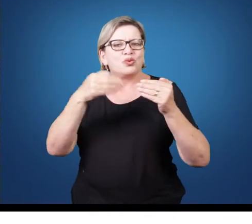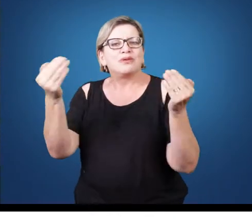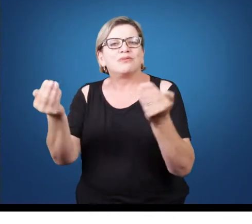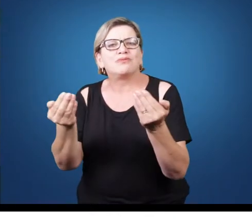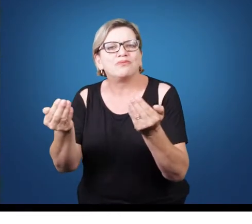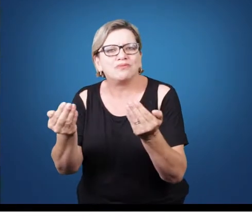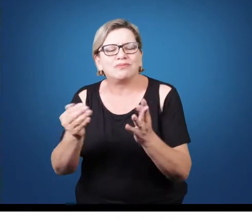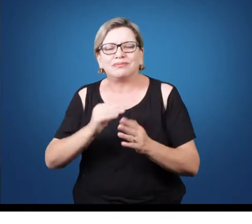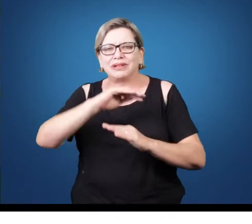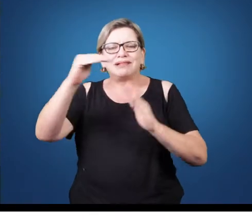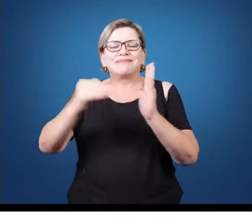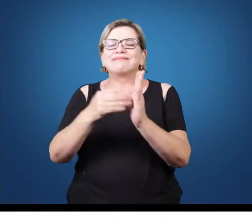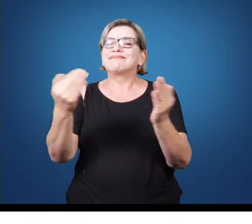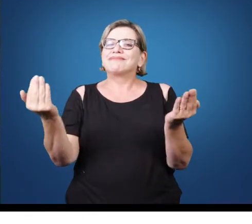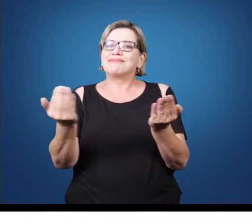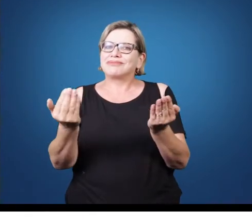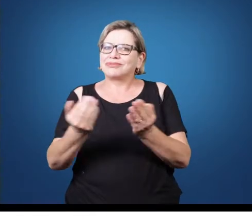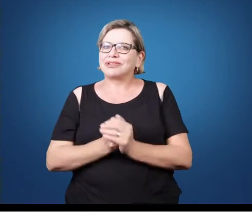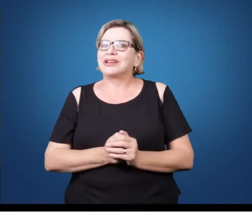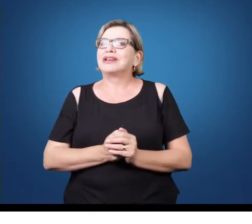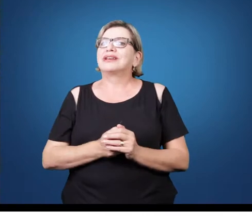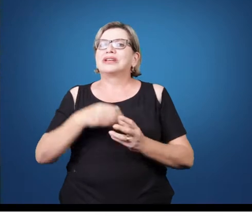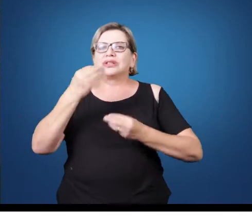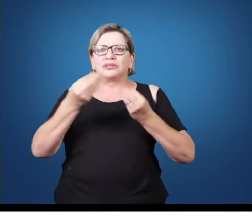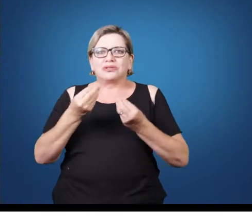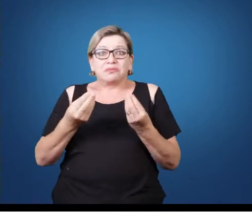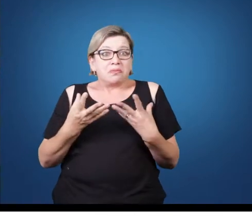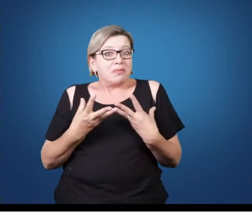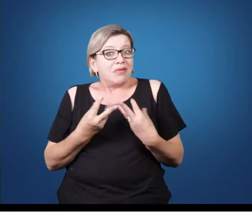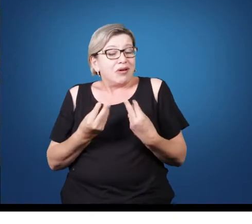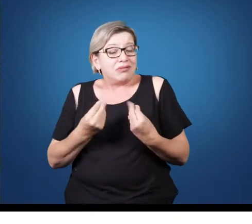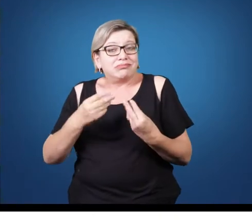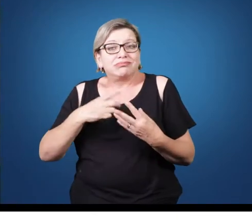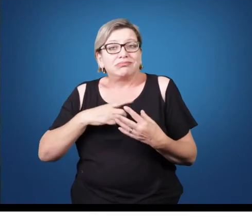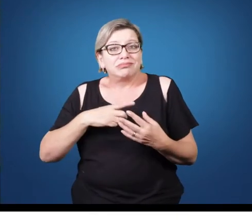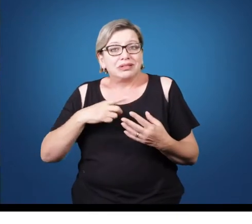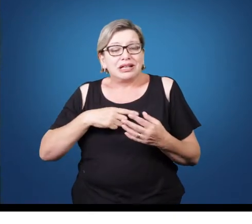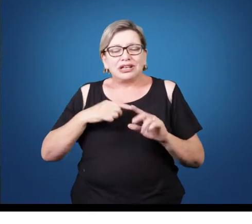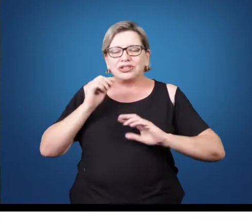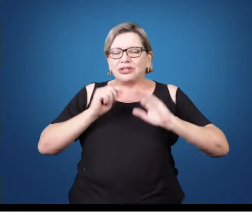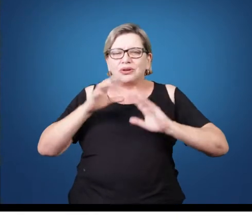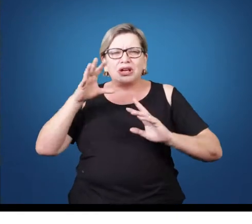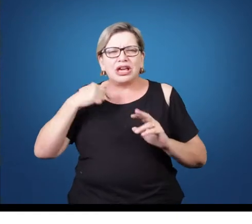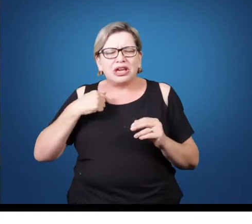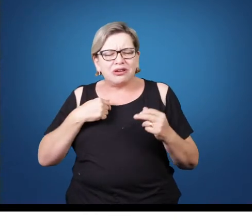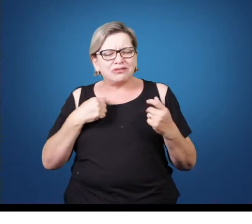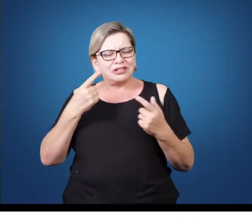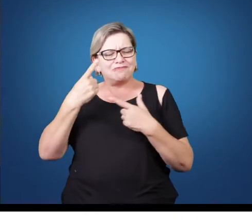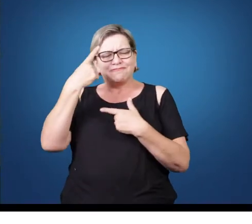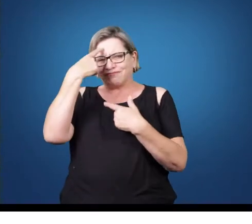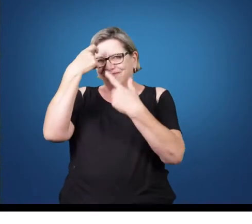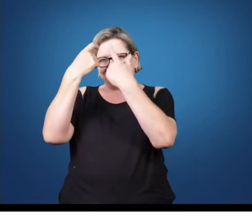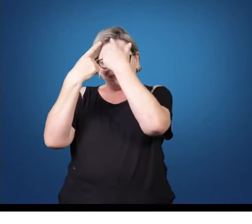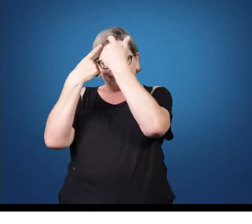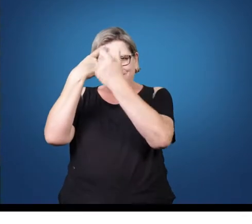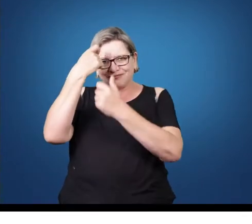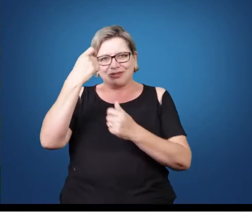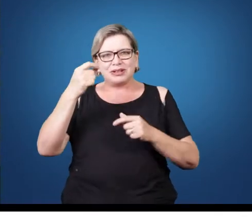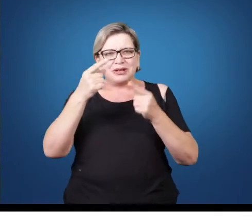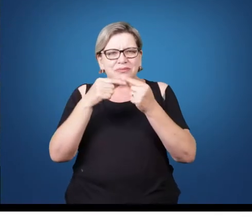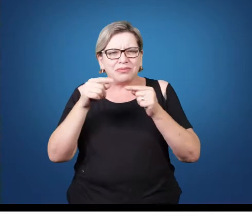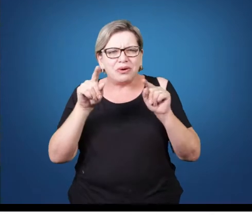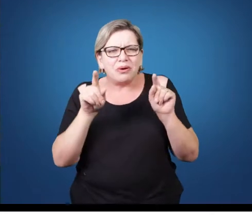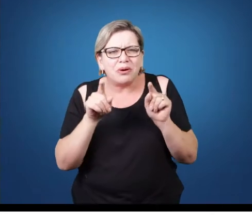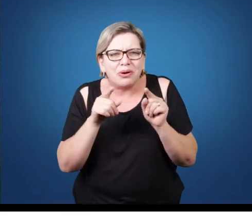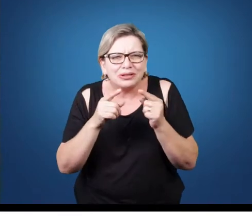Ainda que seja riquíssimo e seja um completo absurdo, comumente a gente escuta por aí, eu como compositor escuto por aí, mas não existem